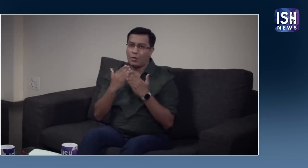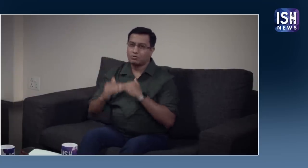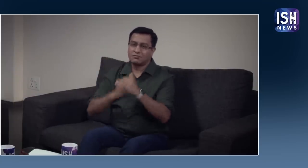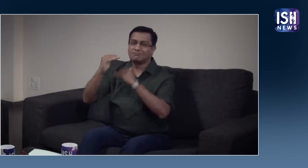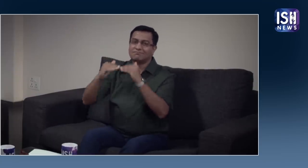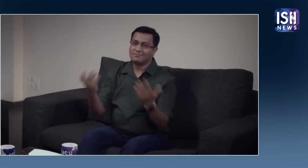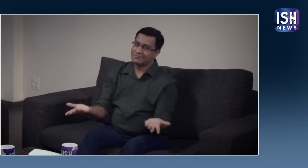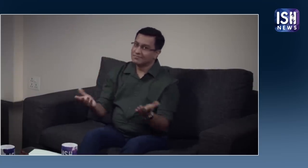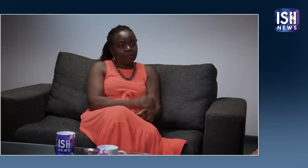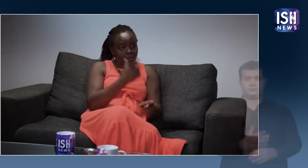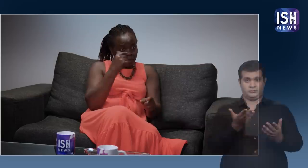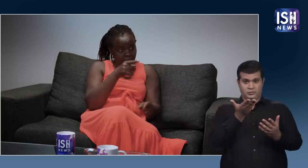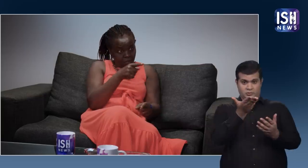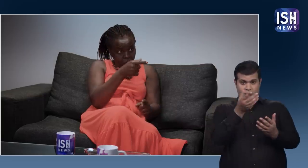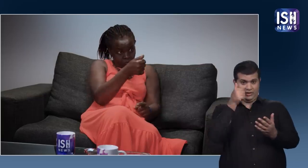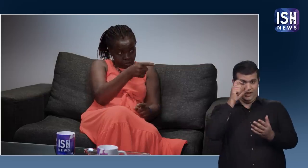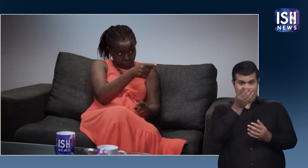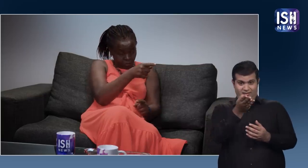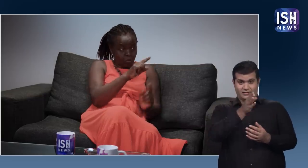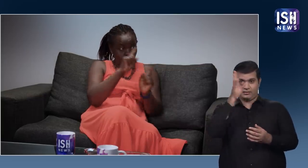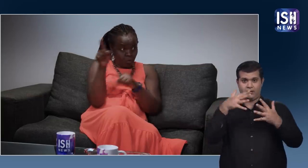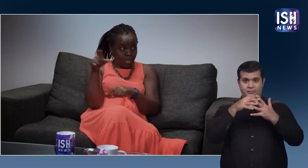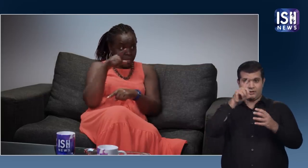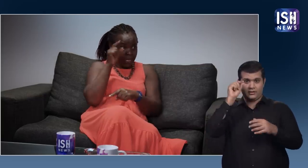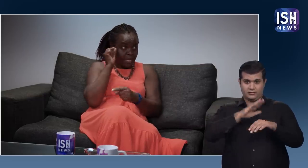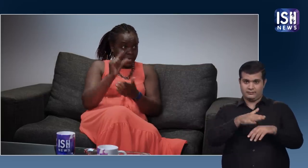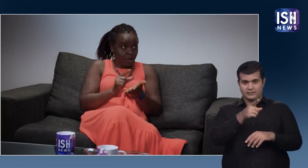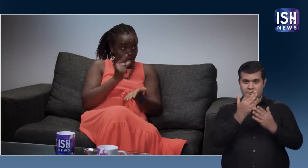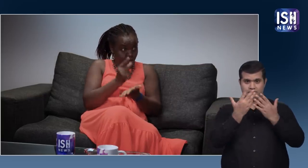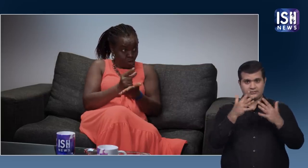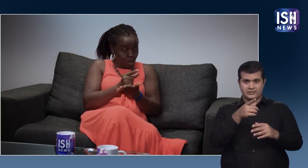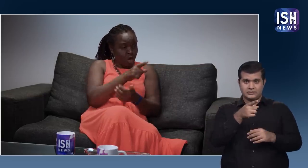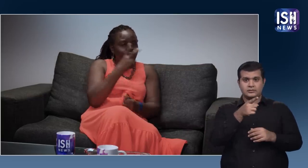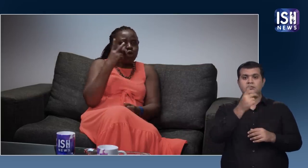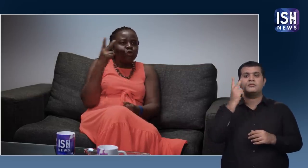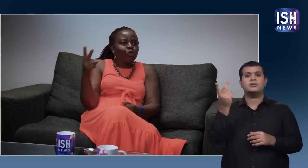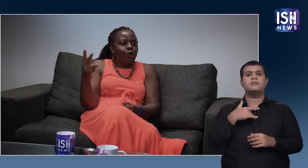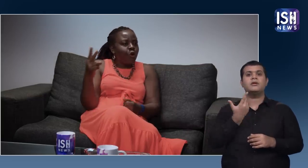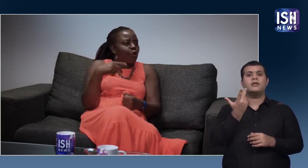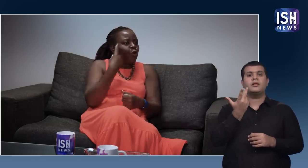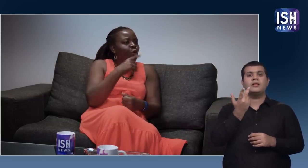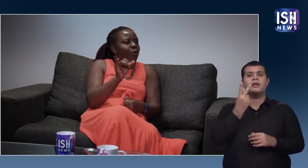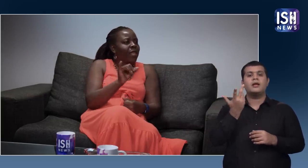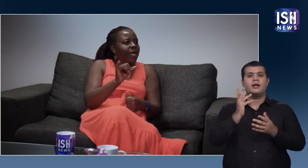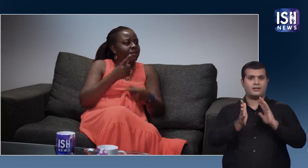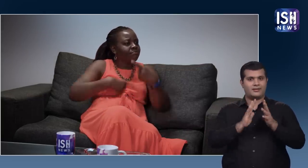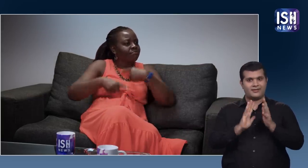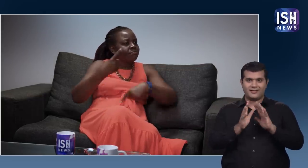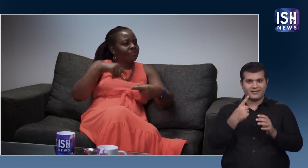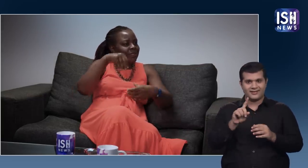आपने अमेरिका के गालडेट में पढ़ाई की और ग्राजुएशन किया आपने देखा कि सांकेदिक